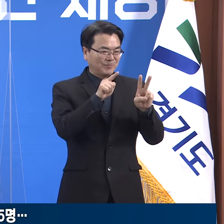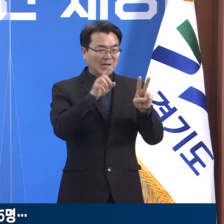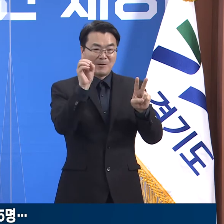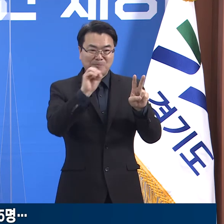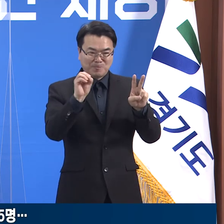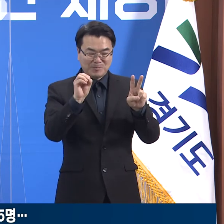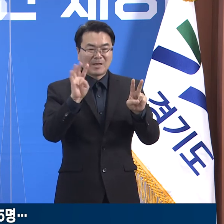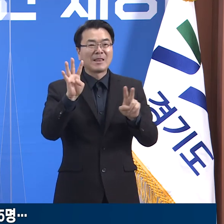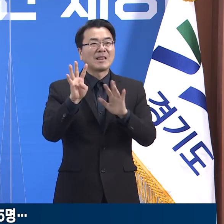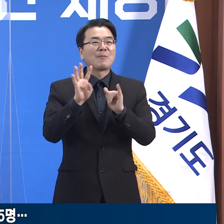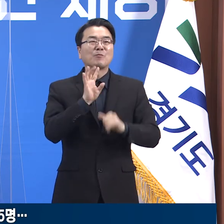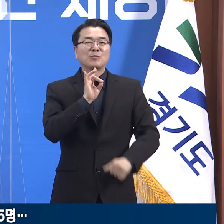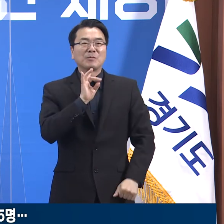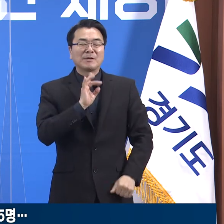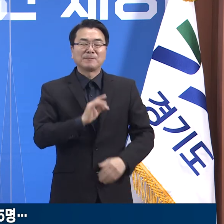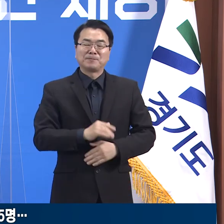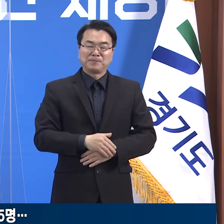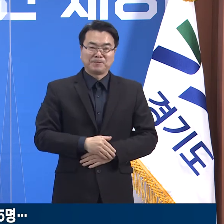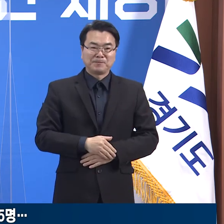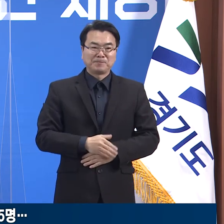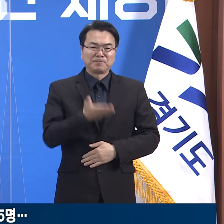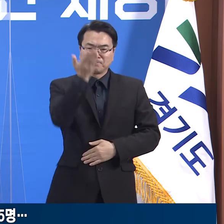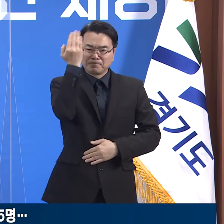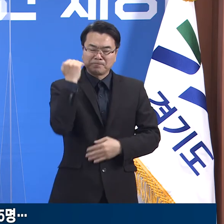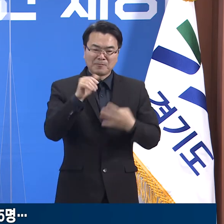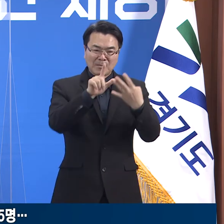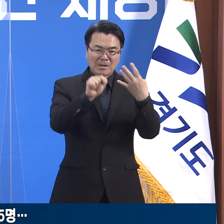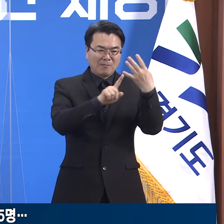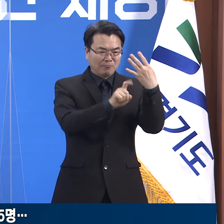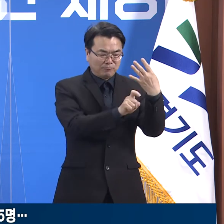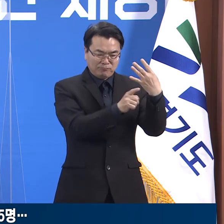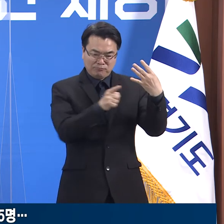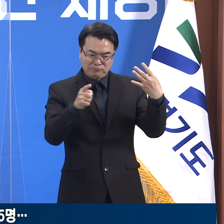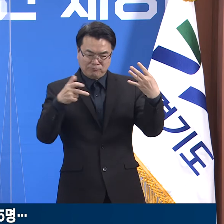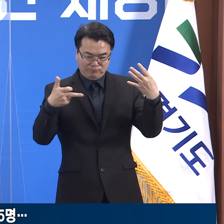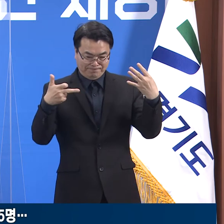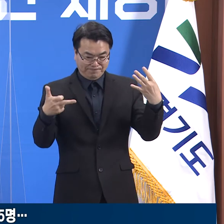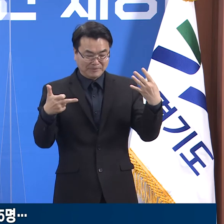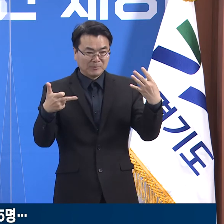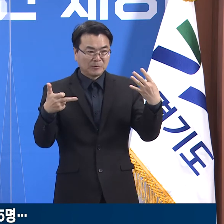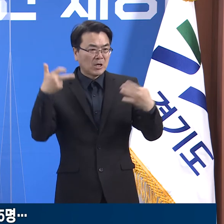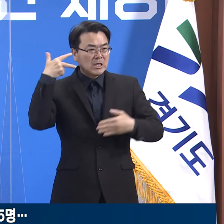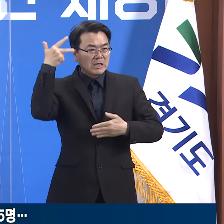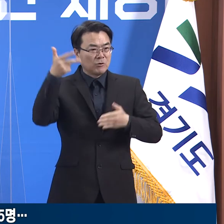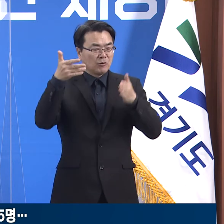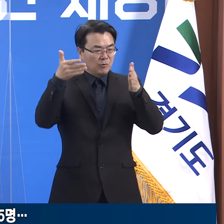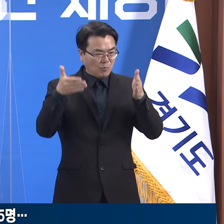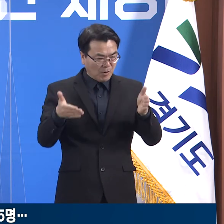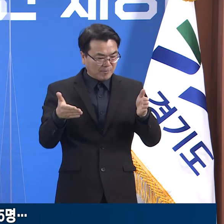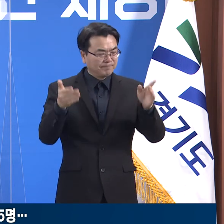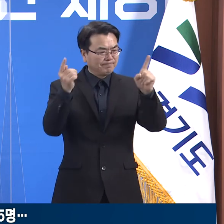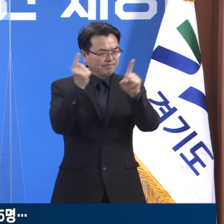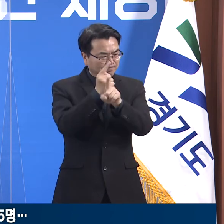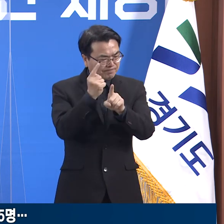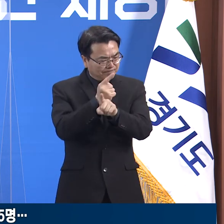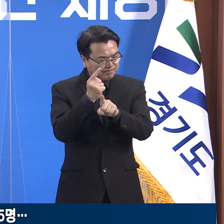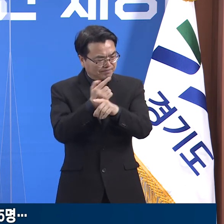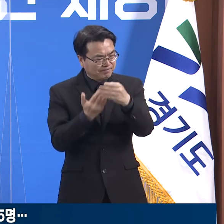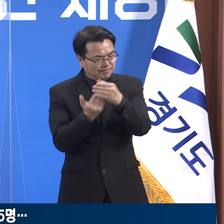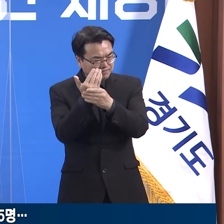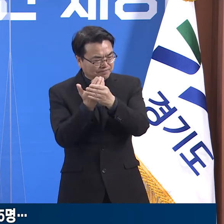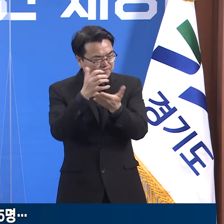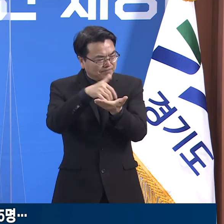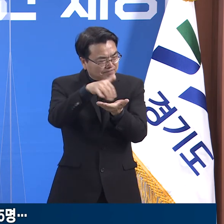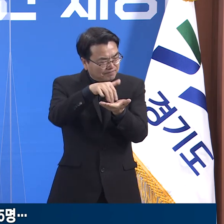4명이었습니다. 지난 4월 11일부터 4월 17일까지 일주일간 일평균 확진자는